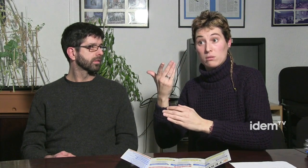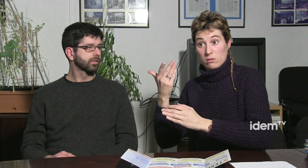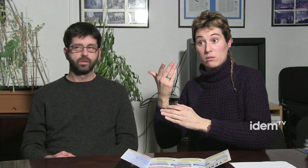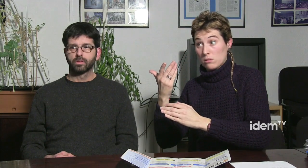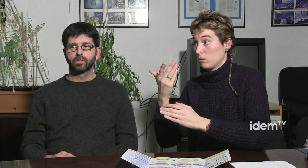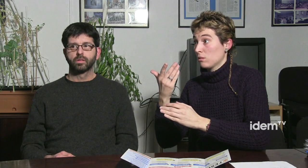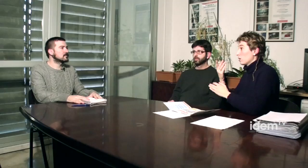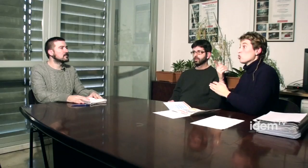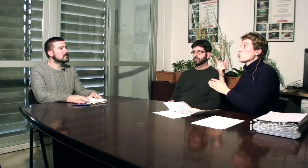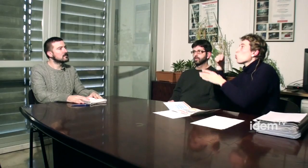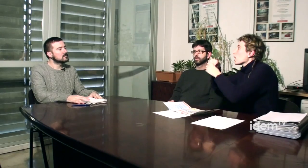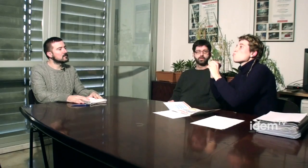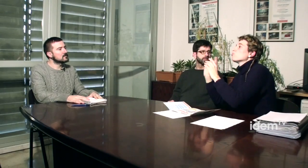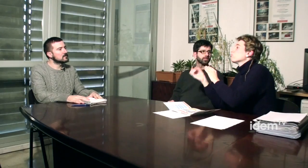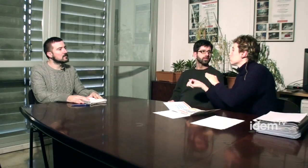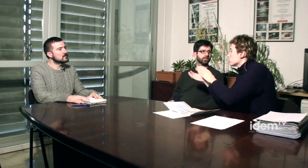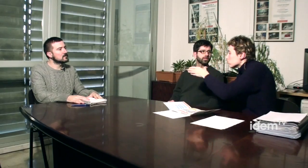L'AMDA de fet és una associació d'oïdors.